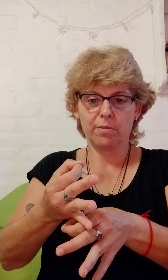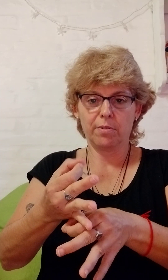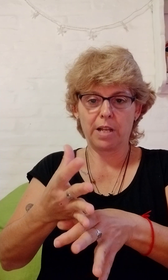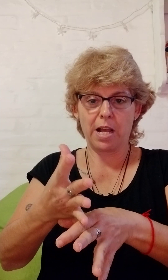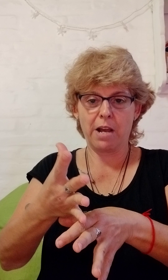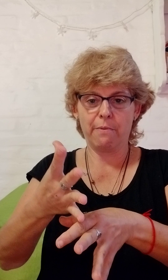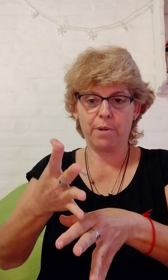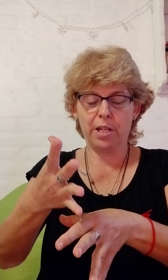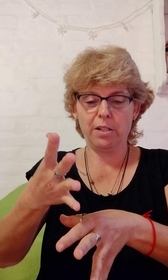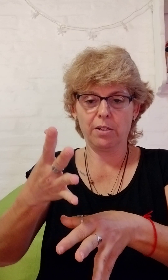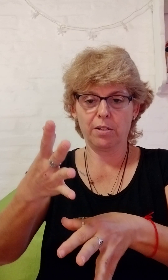Abre.